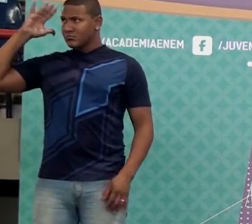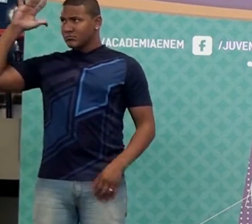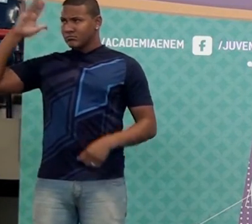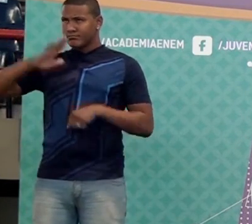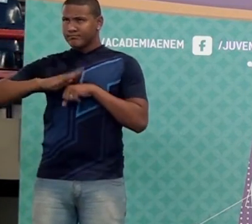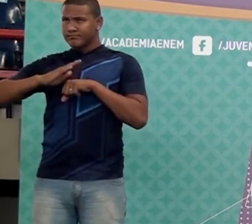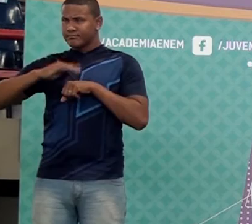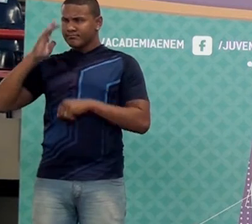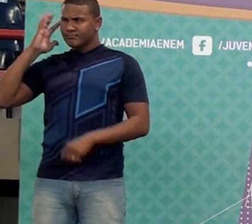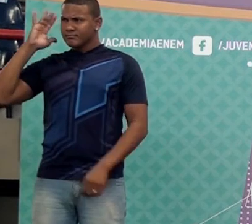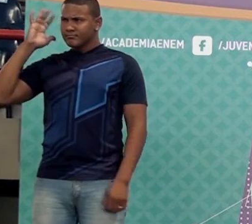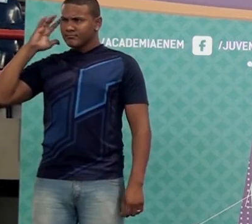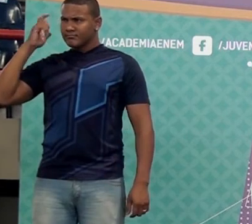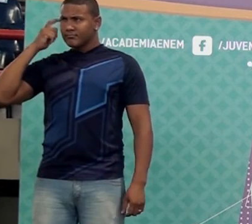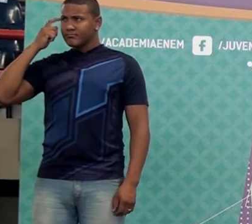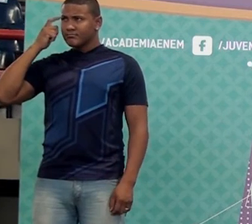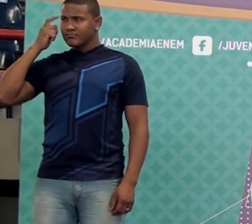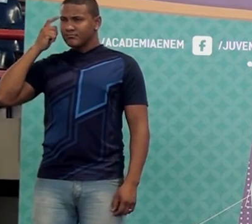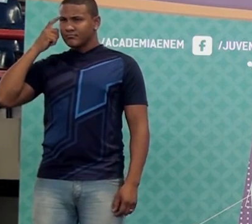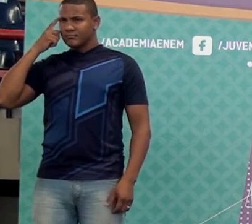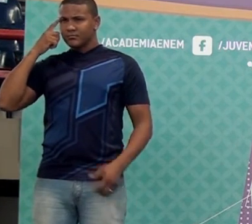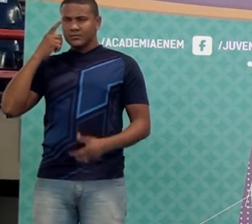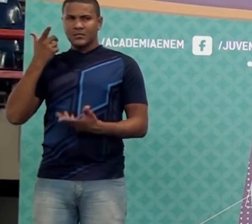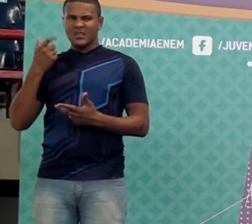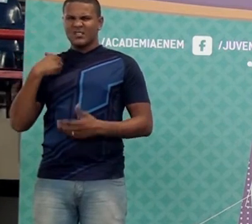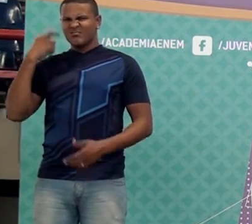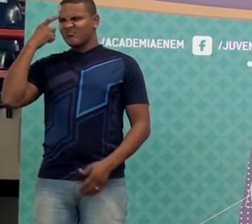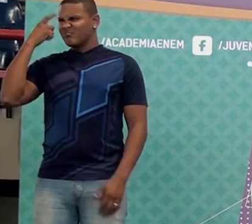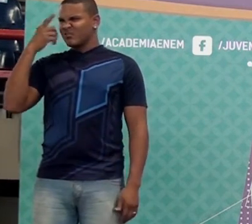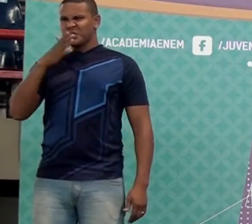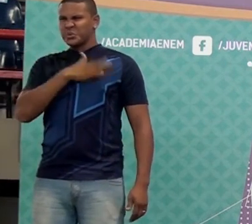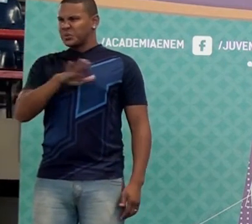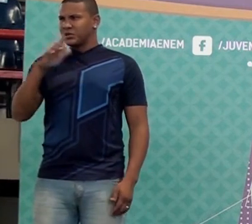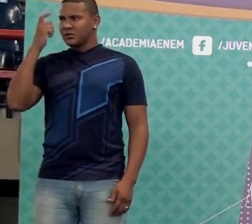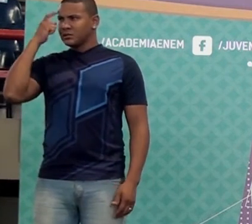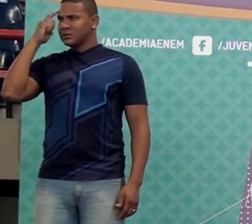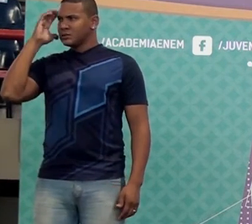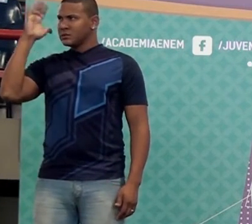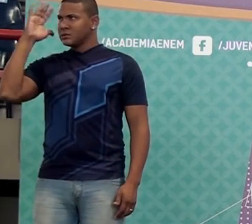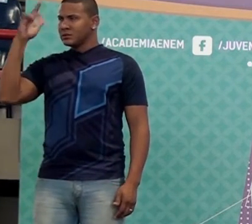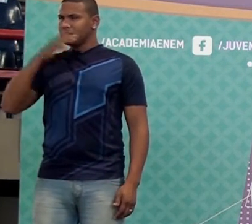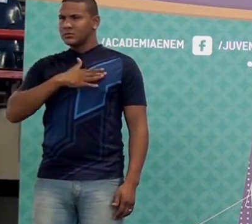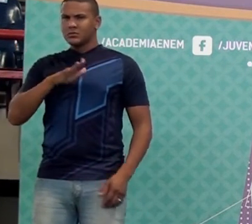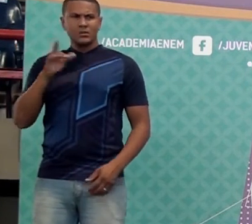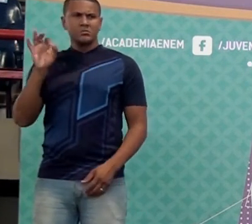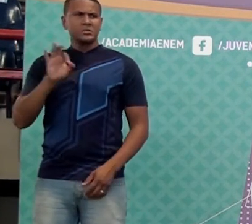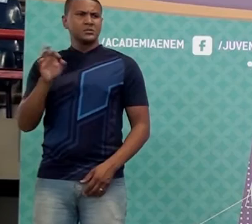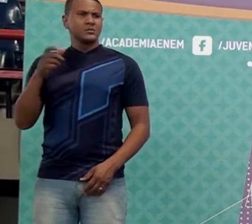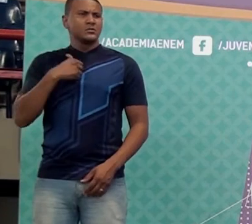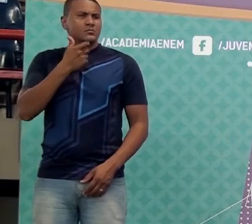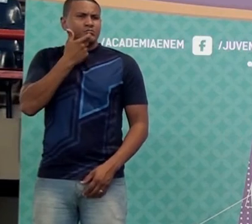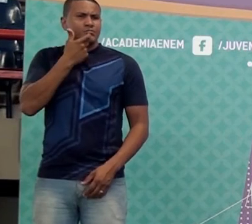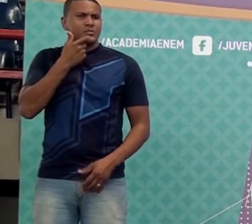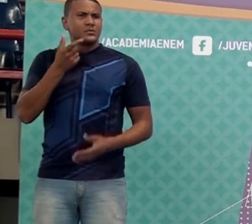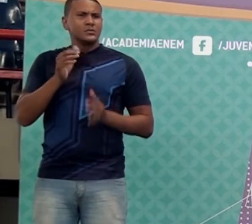consegue fazer mentalmente? O professor deteste fazer conta de cabeça, né? Mas se for porcentagenzinha legal,